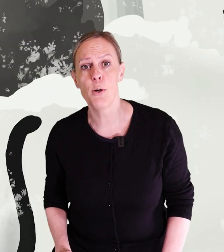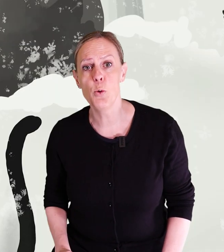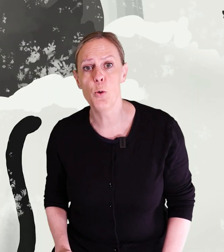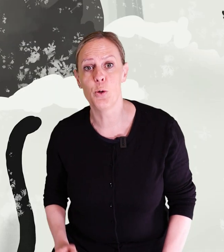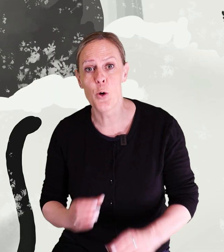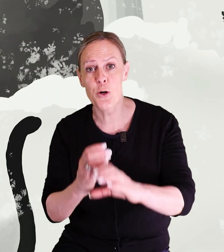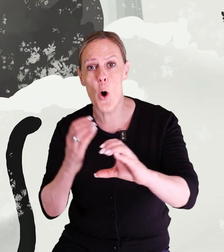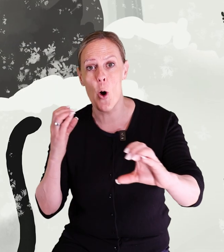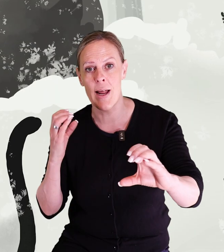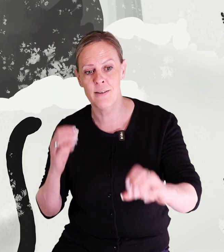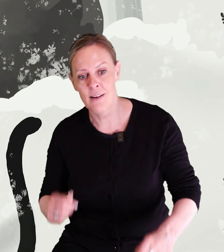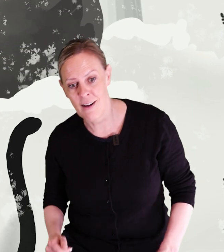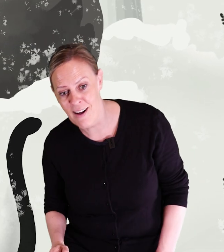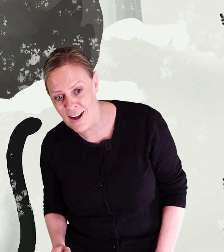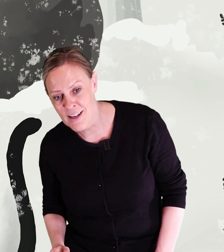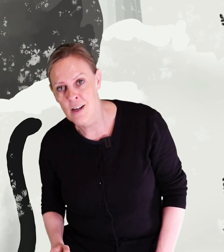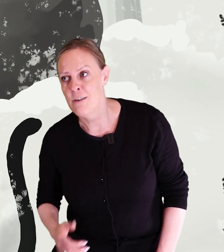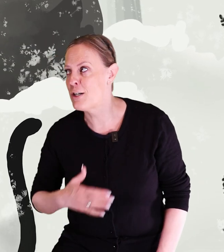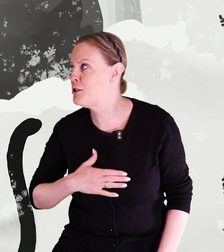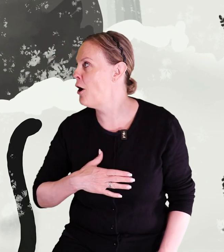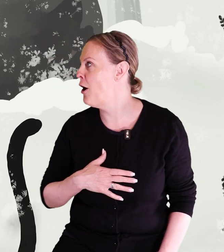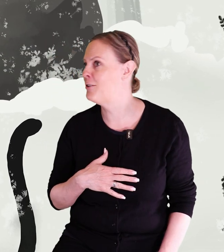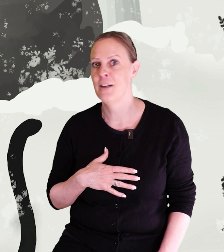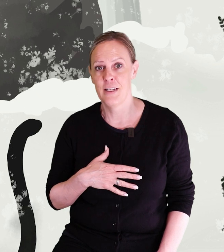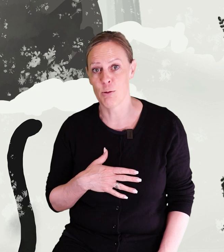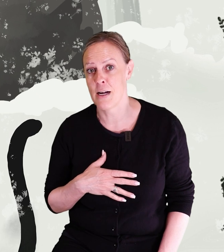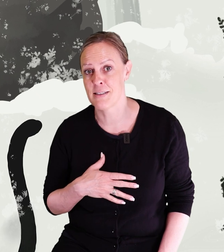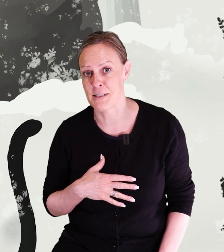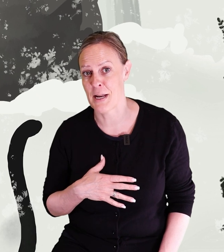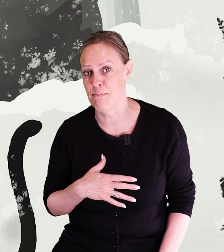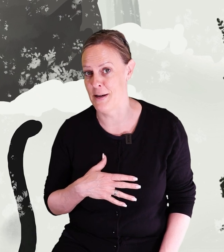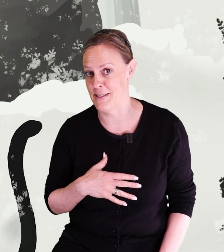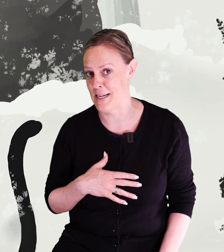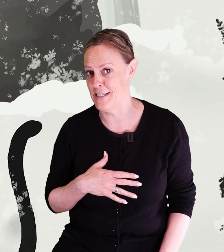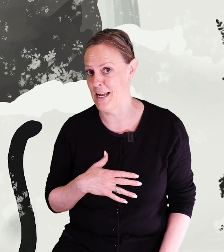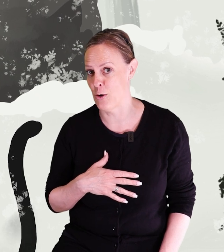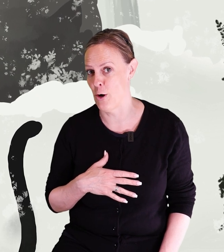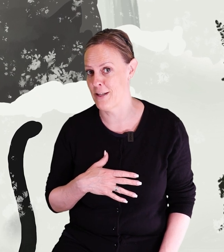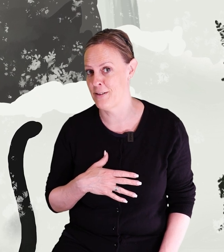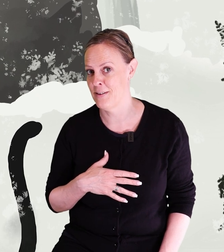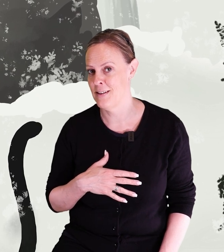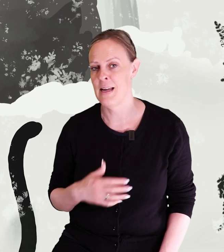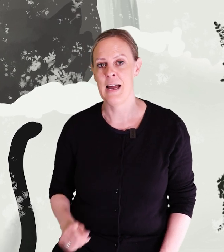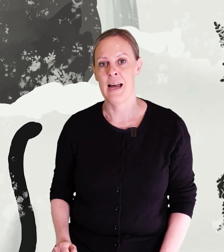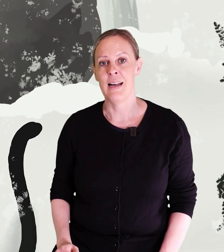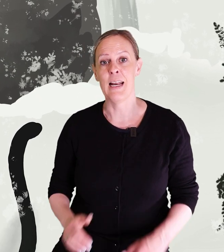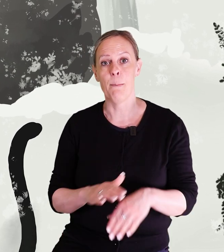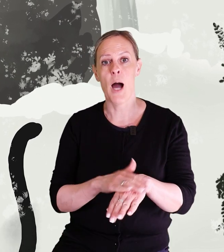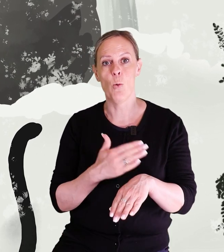kommer ut ur röret. Ha! Vad skönt! Det var nog ganska skrämmande där inne i röret. Lilla Miao